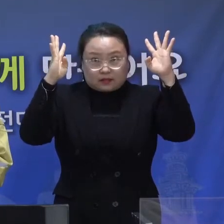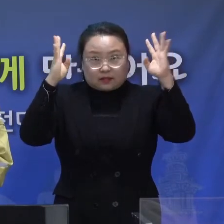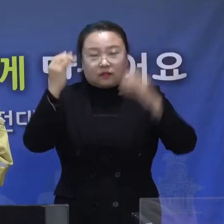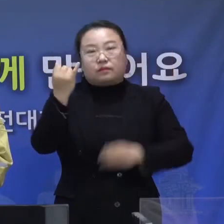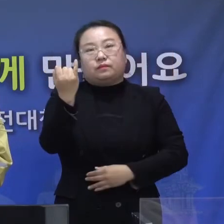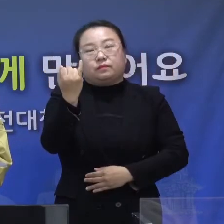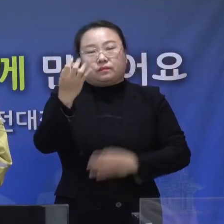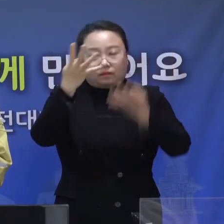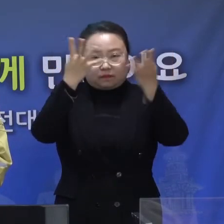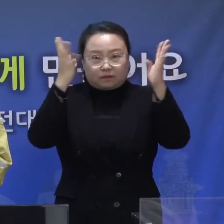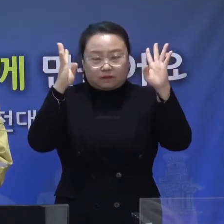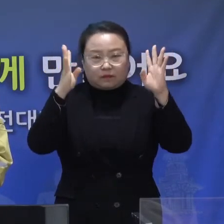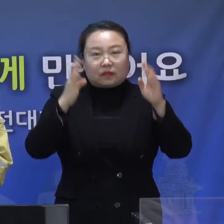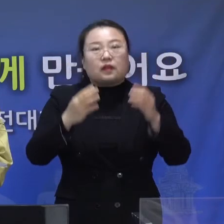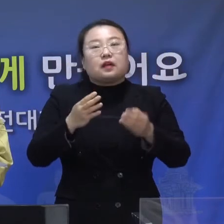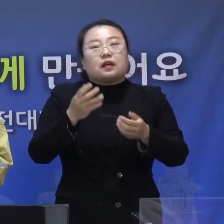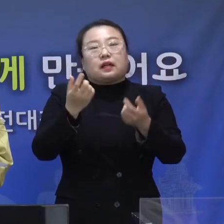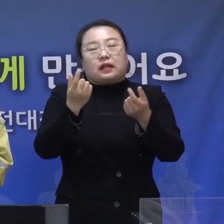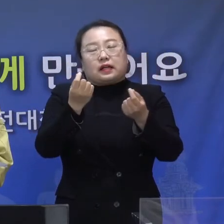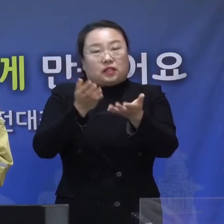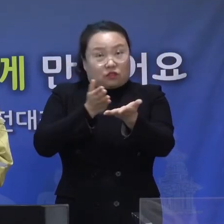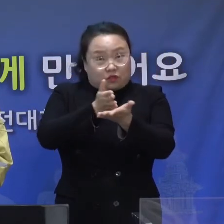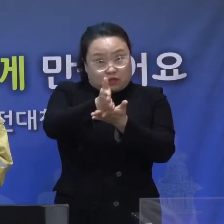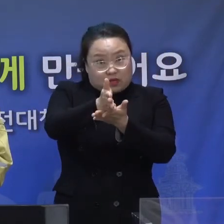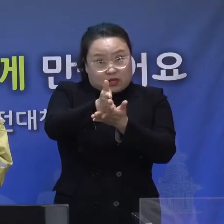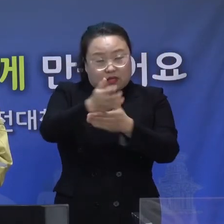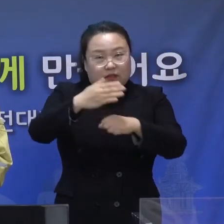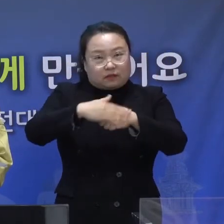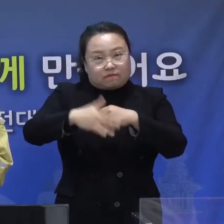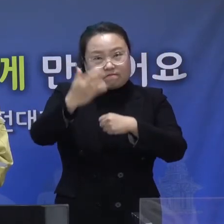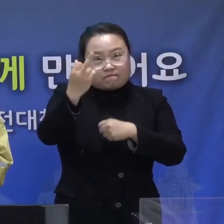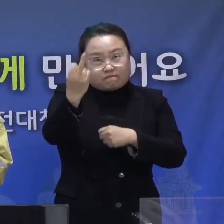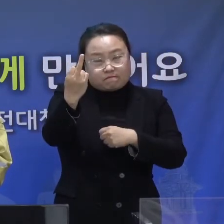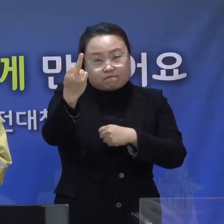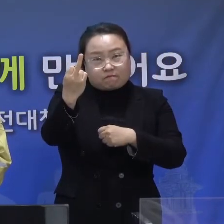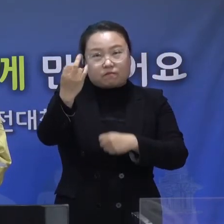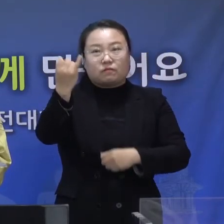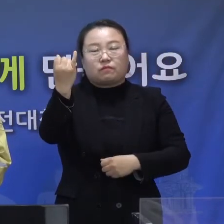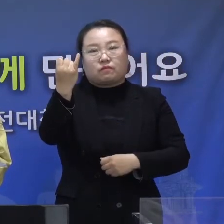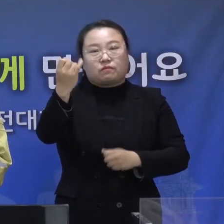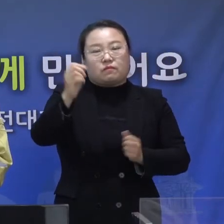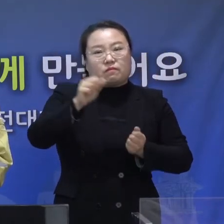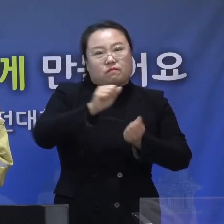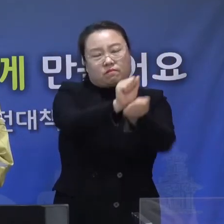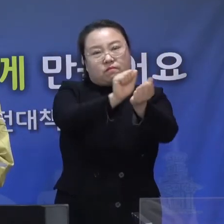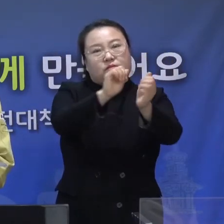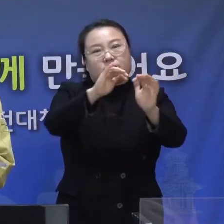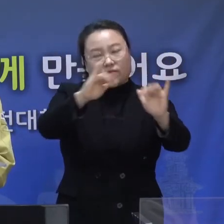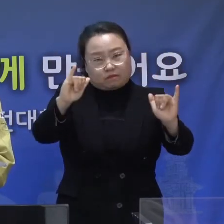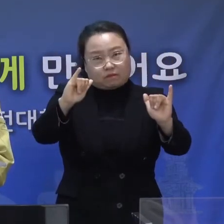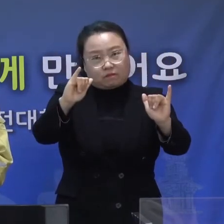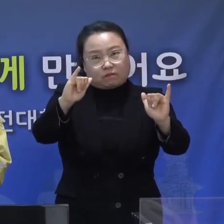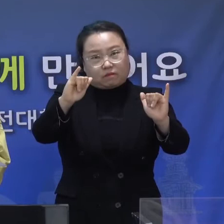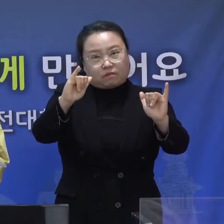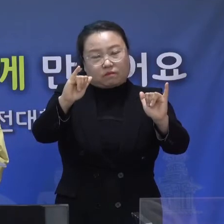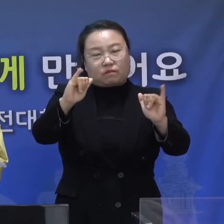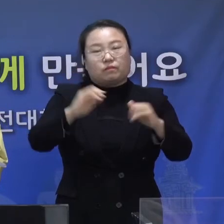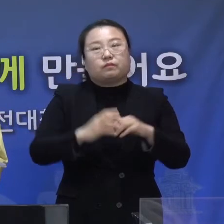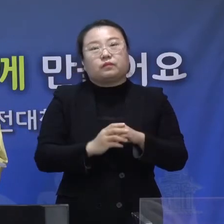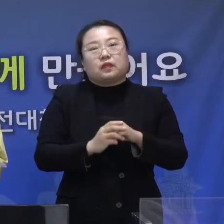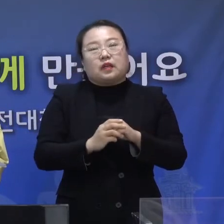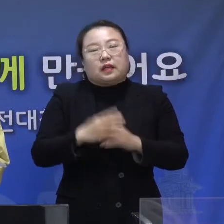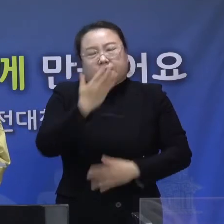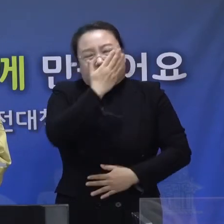수업을 받은 같은 학과인 경산의 확진자로부터 감염된 것으로 파악이 됩니다. 젊은